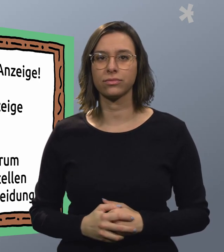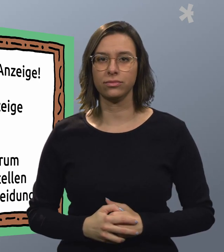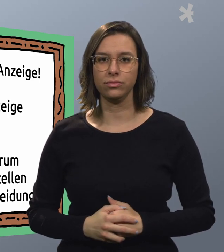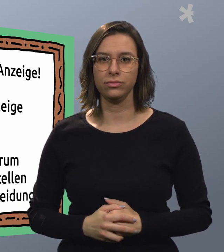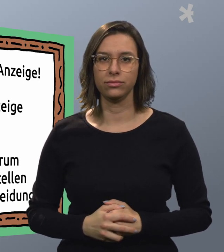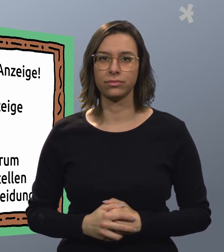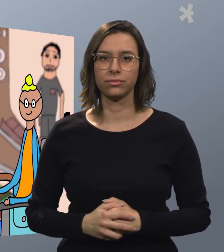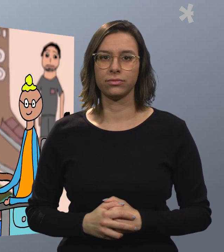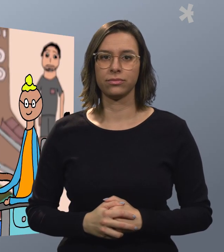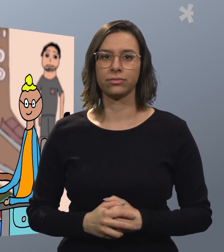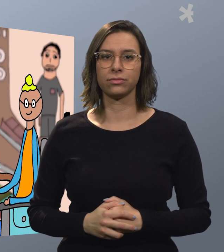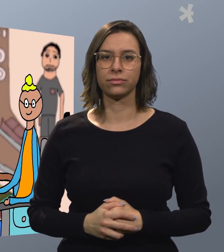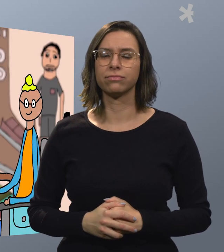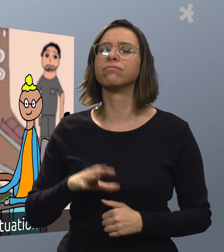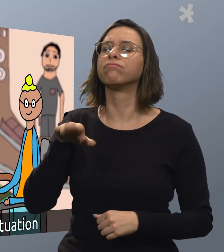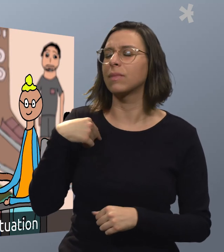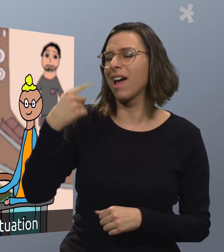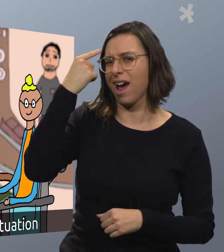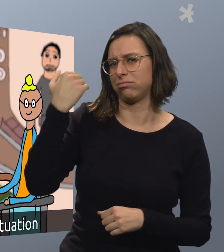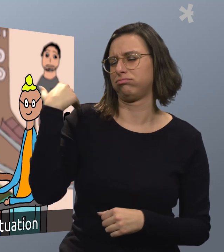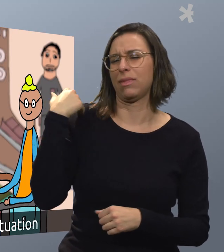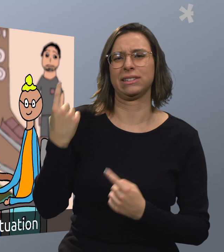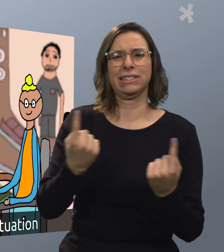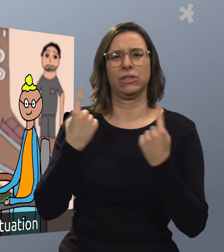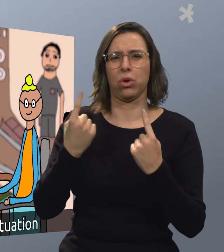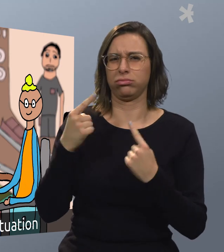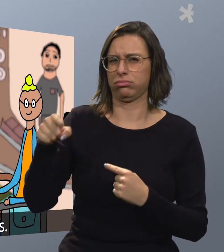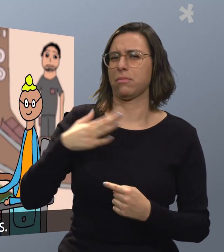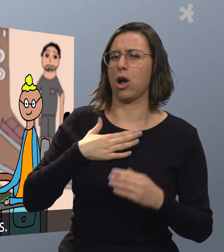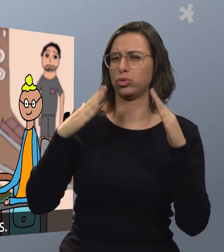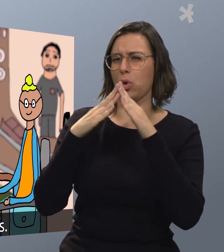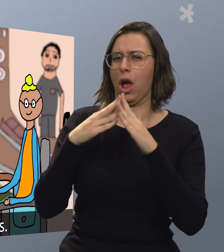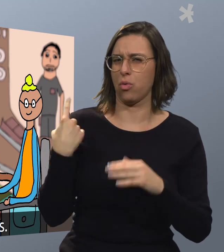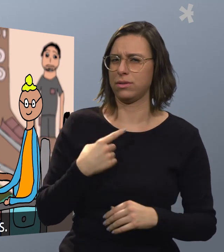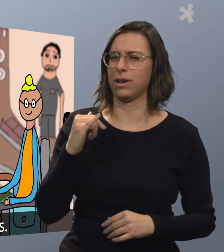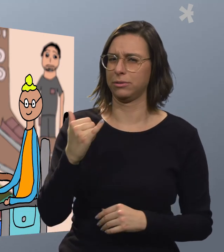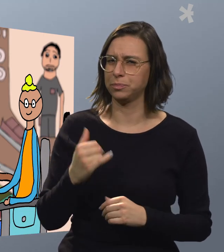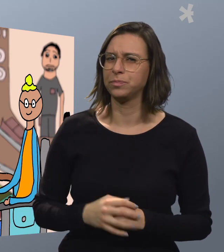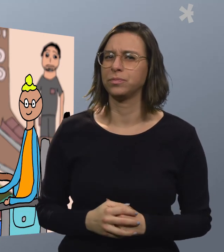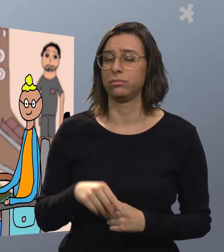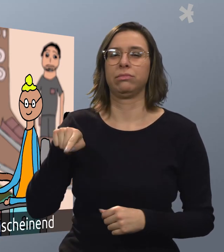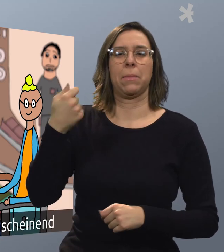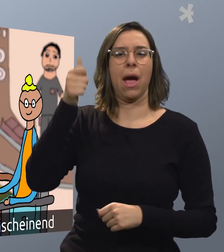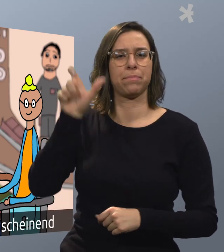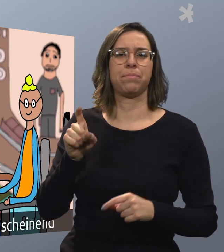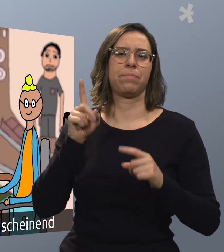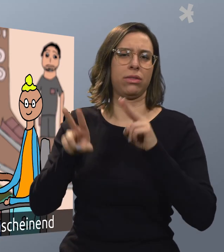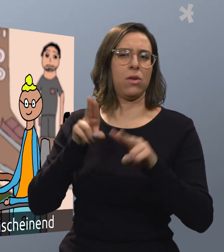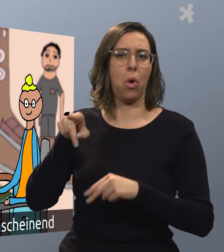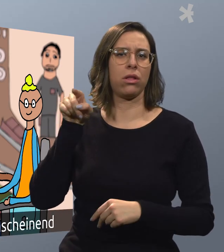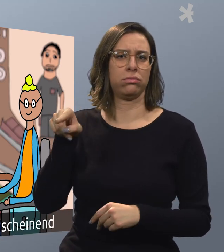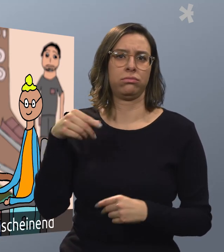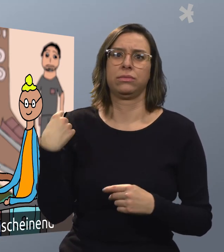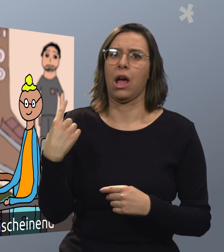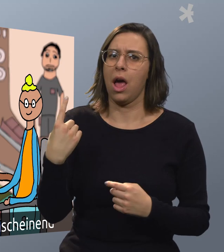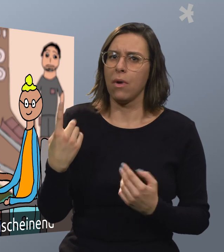dieser Entscheidung. Das erinnert mich an die Situation bei uns im Wohnhaus. Es gibt eine